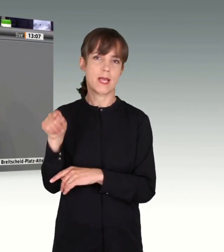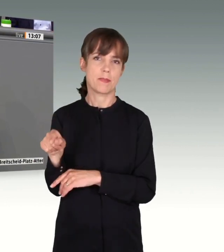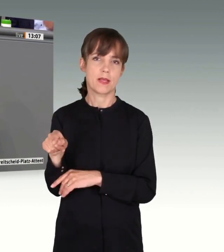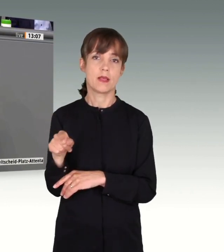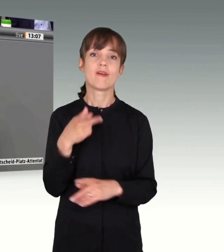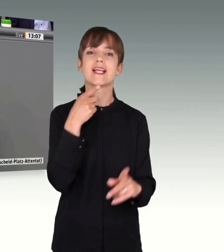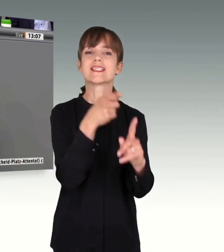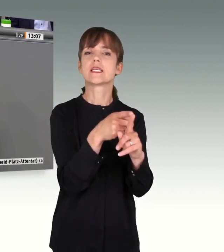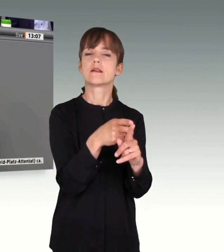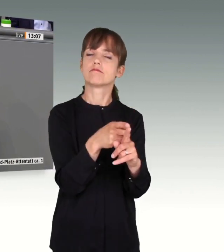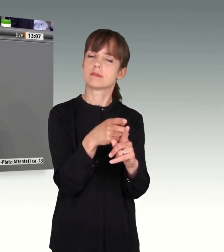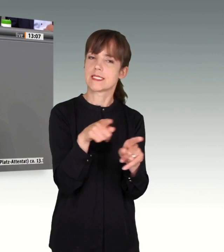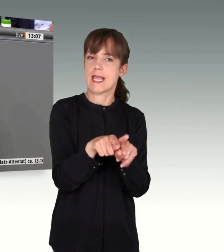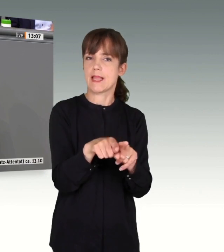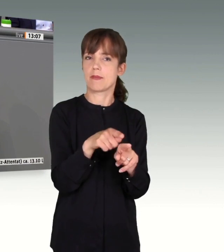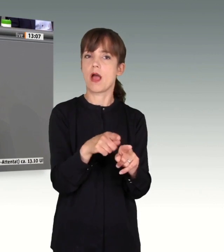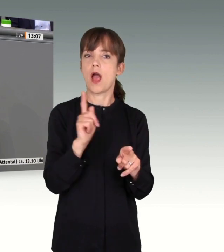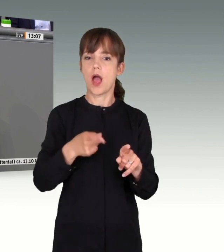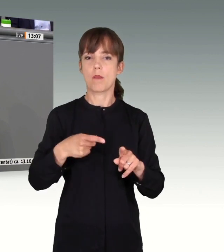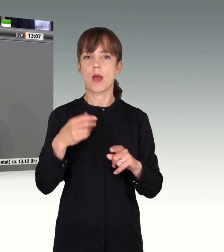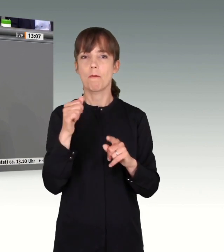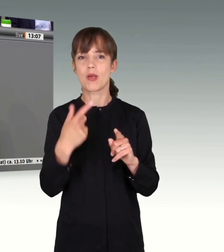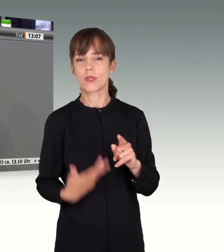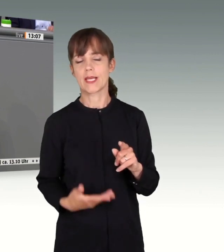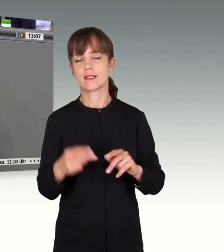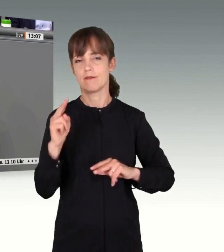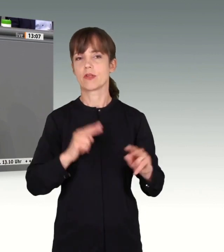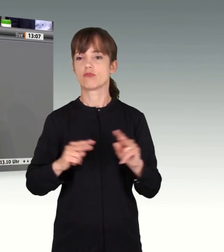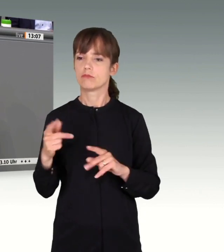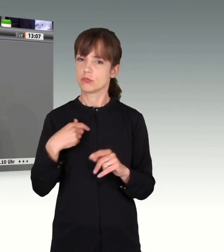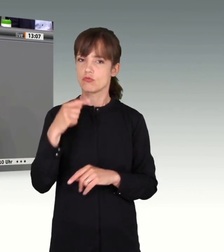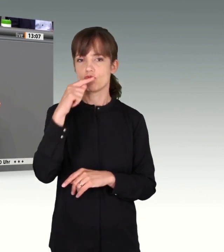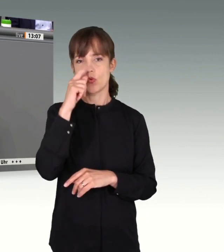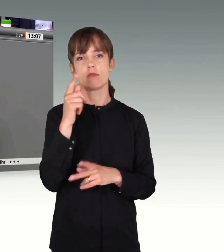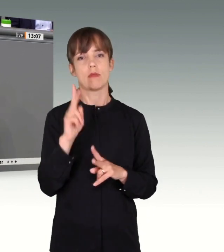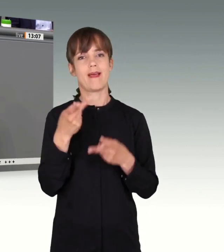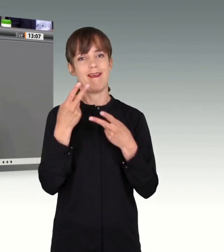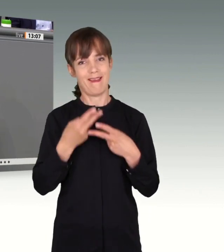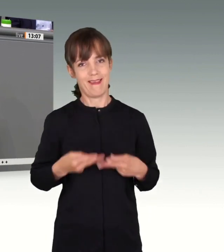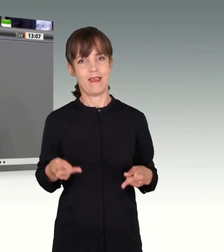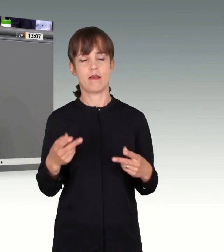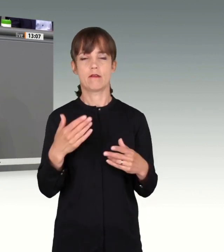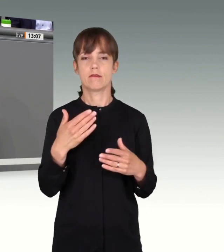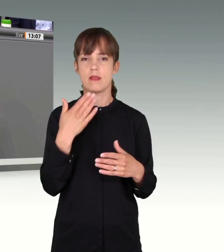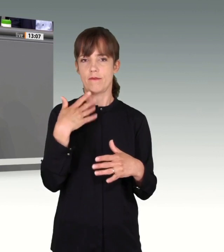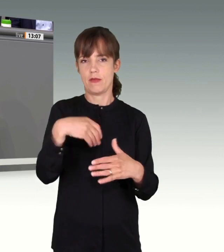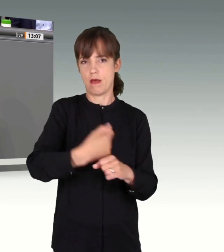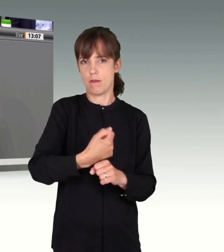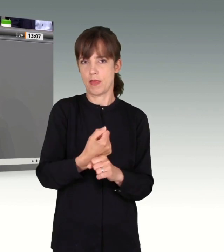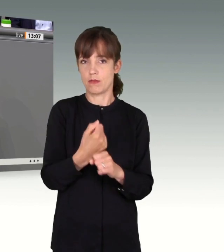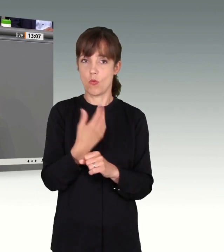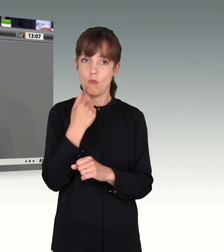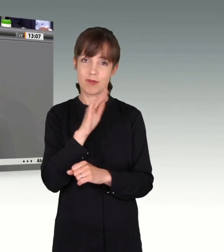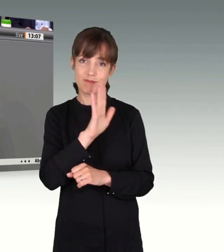gleiche Ziel verfolgt, allerdings mit verschiedenen Prioritätensetzungen. Darauf bin ich stolz. Es ist mir eine Ehre. Ich hoffe, dass wir Ihrem